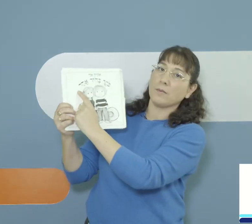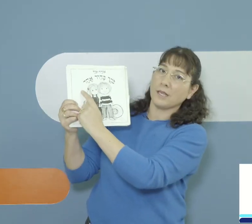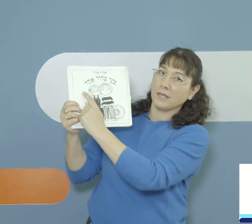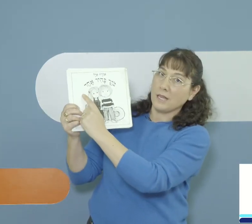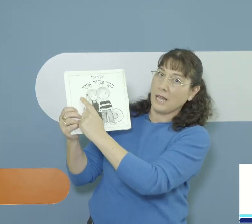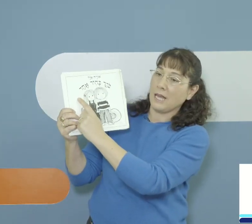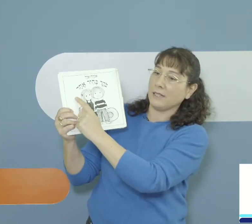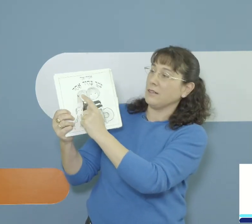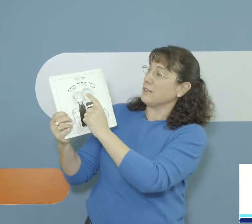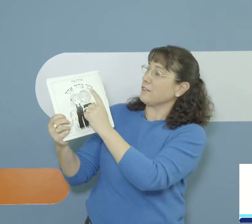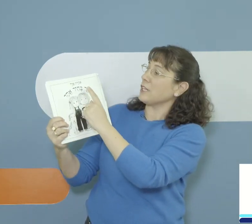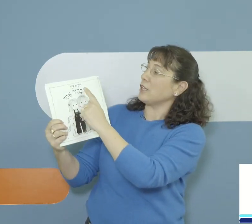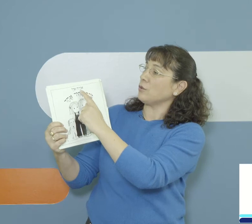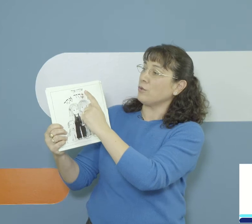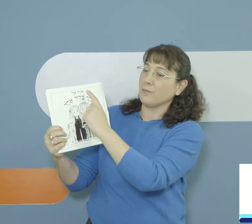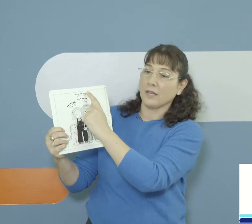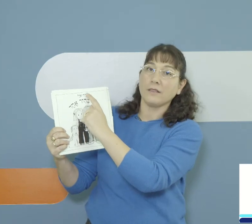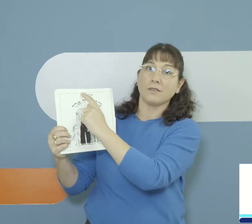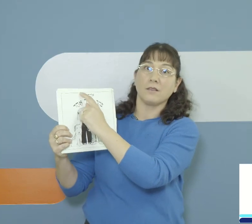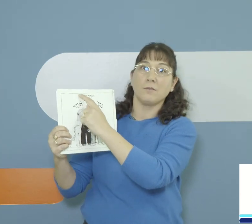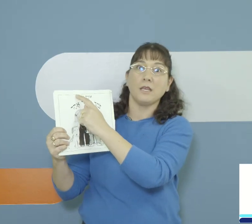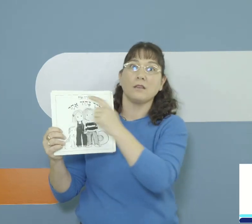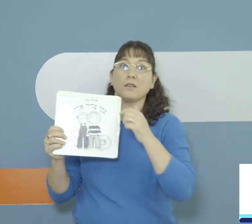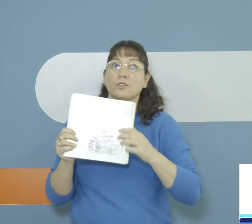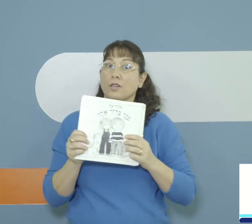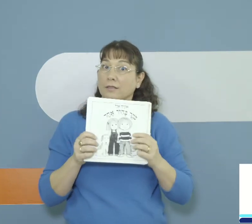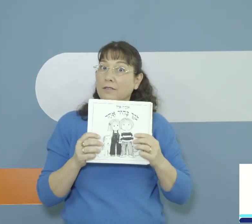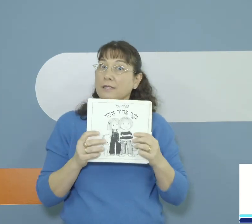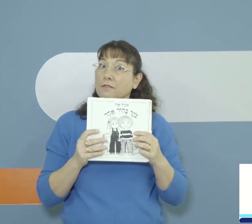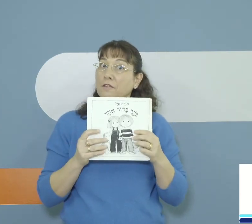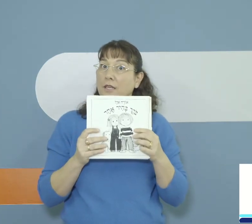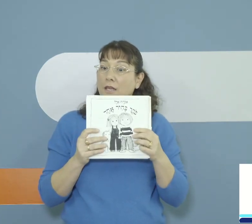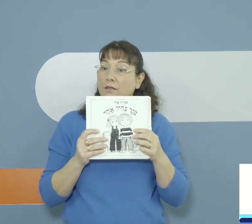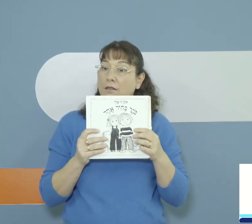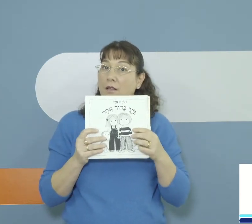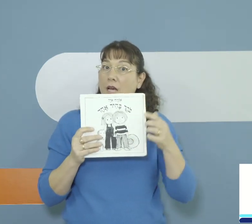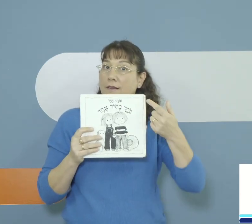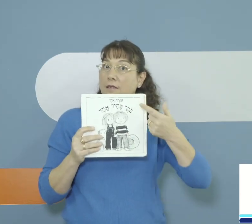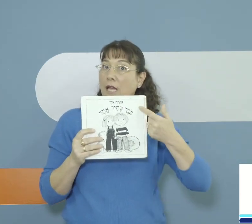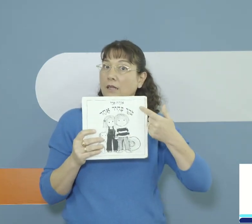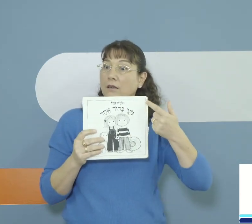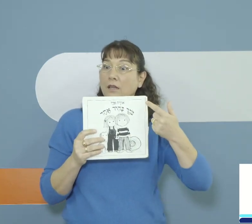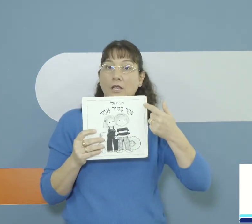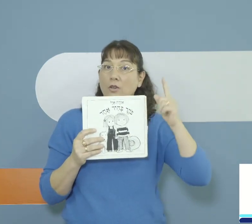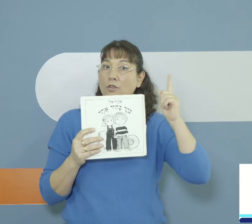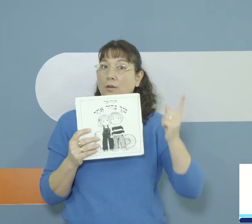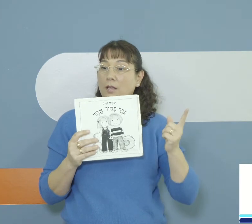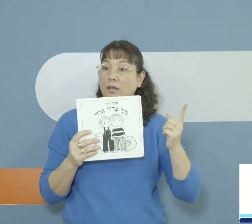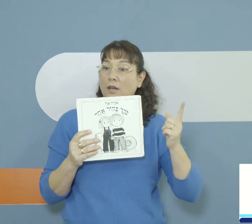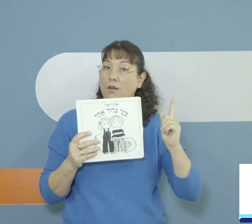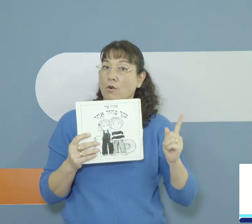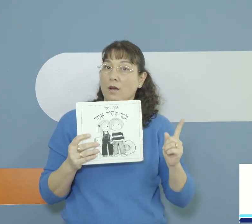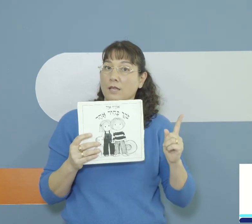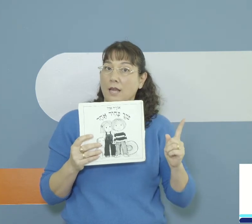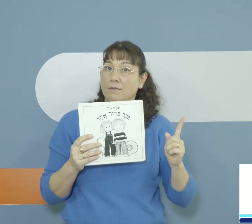בוקר בעיר 1 ויש לנו את מי שכתב את הספר ועיר אבל כאן על הקריחה יש רק שם